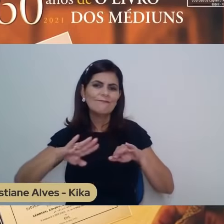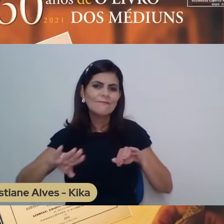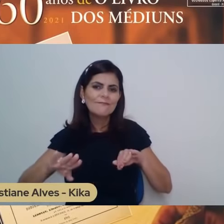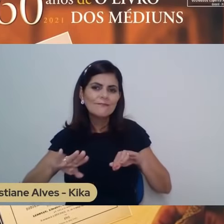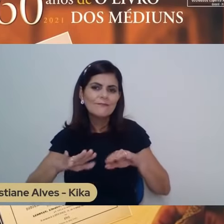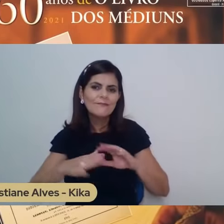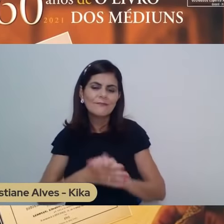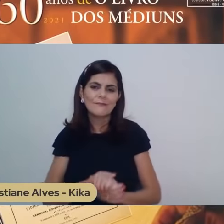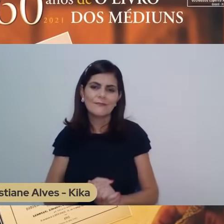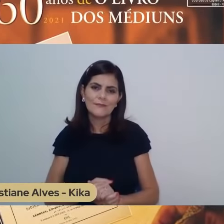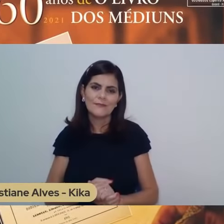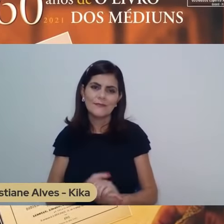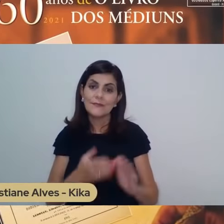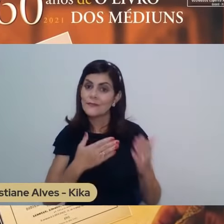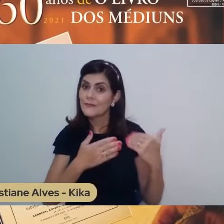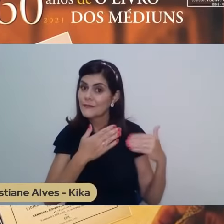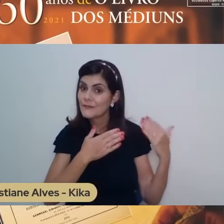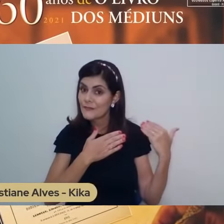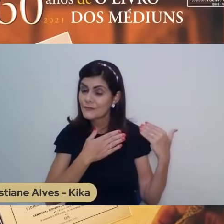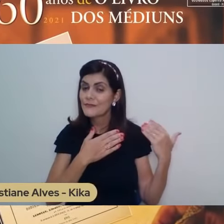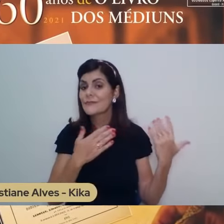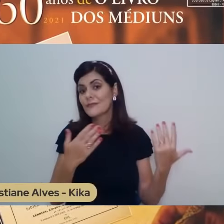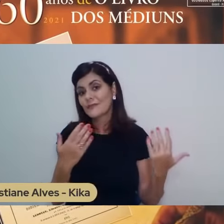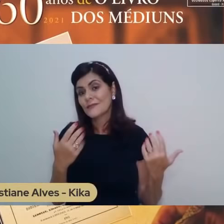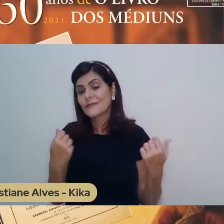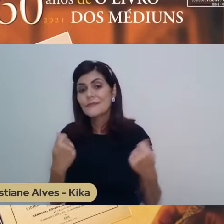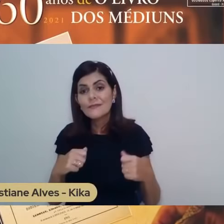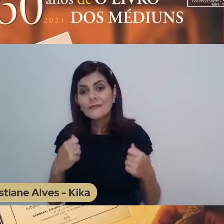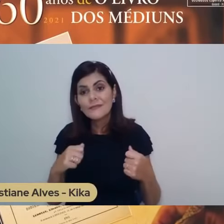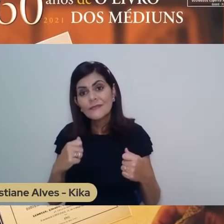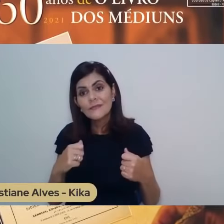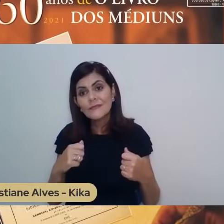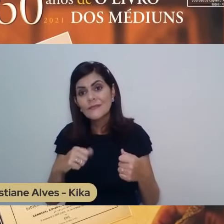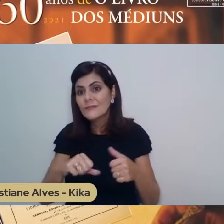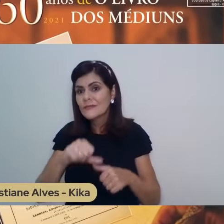aos antigos paradigmas que precisam ser renovados, na verdade.